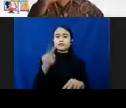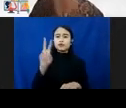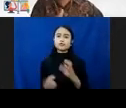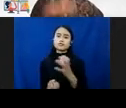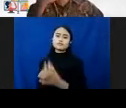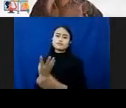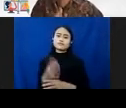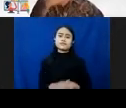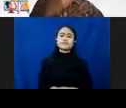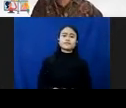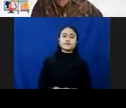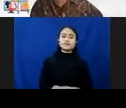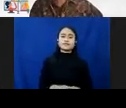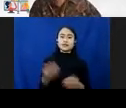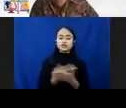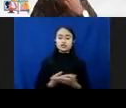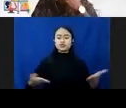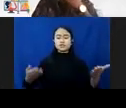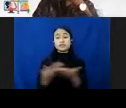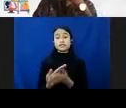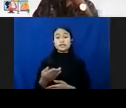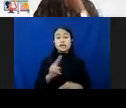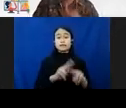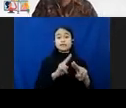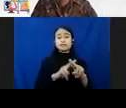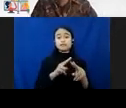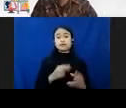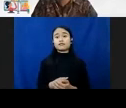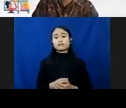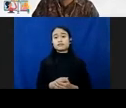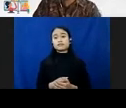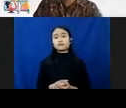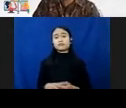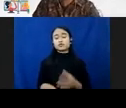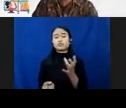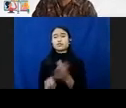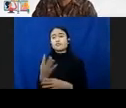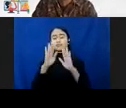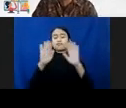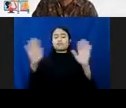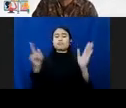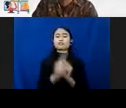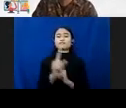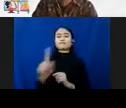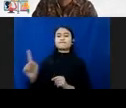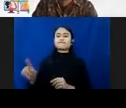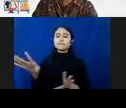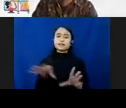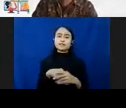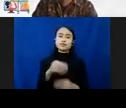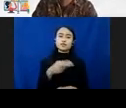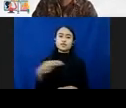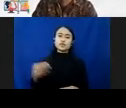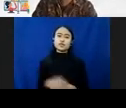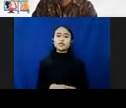social recovery, itu perlu dikembangkan juga oleh banyak pihak, termasuk pihak-pihak di Indonesia dan pihak-pihak